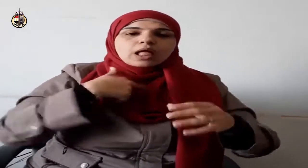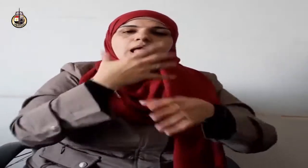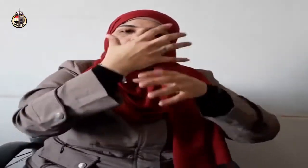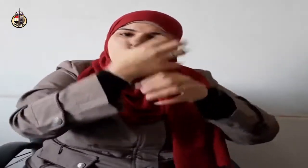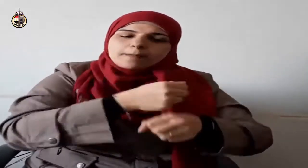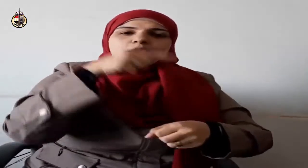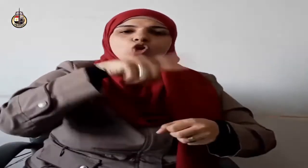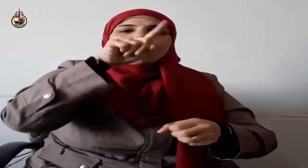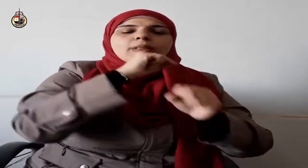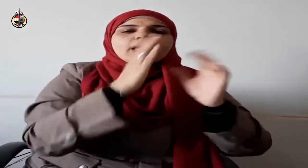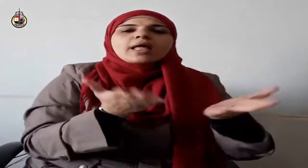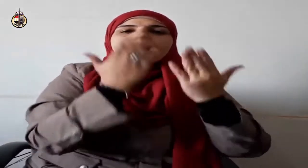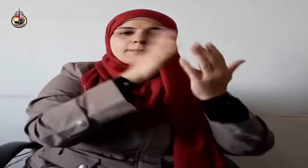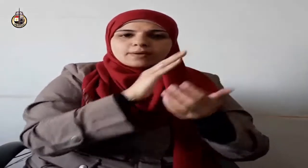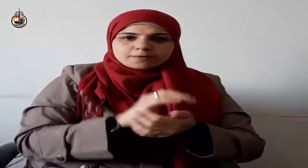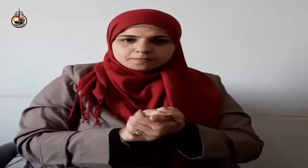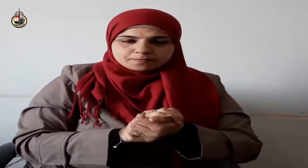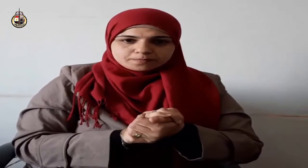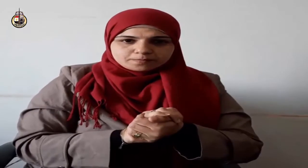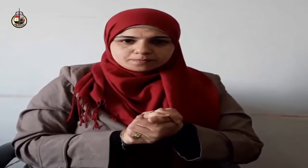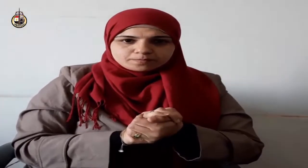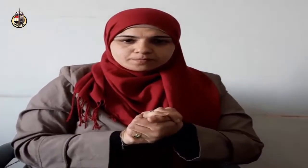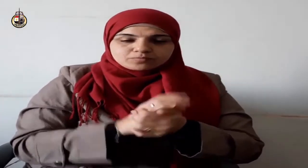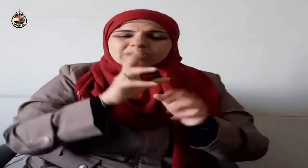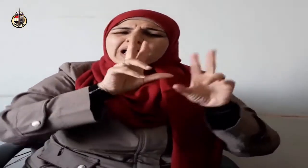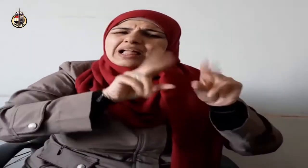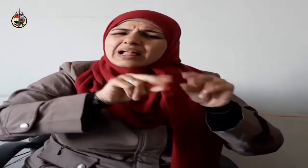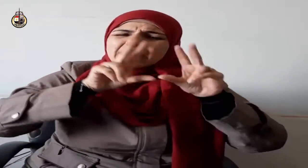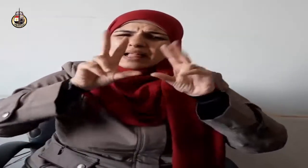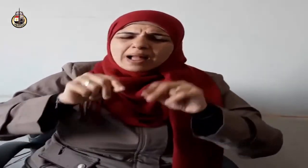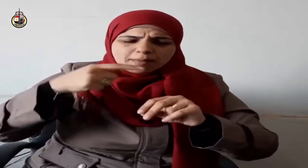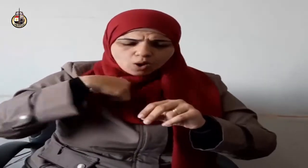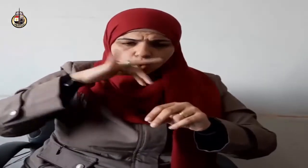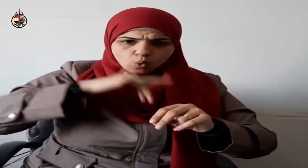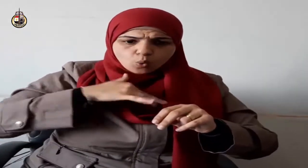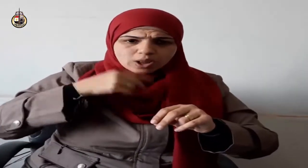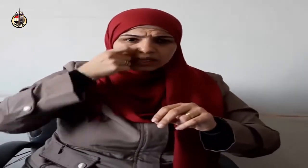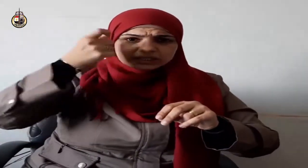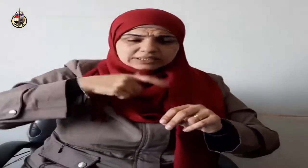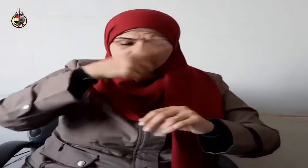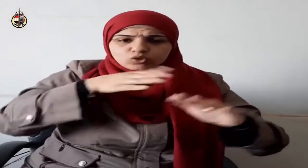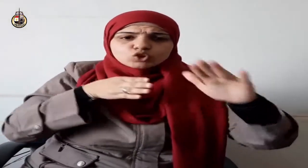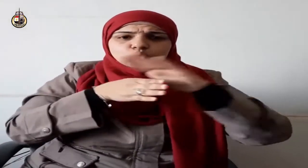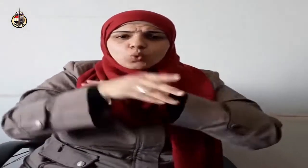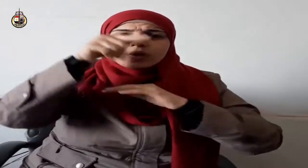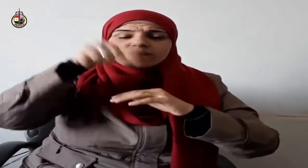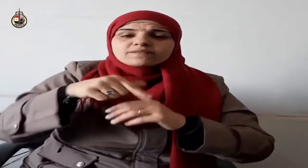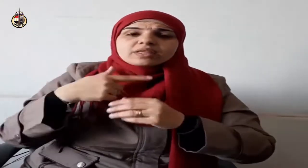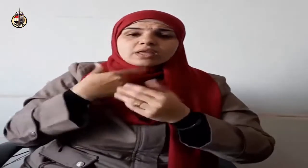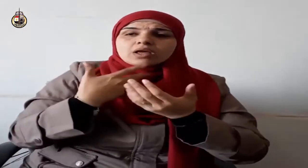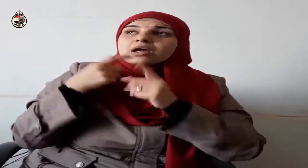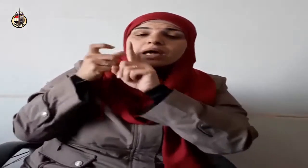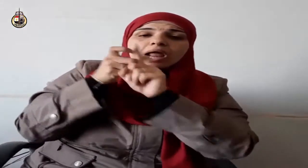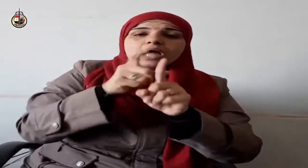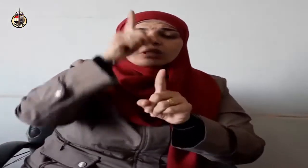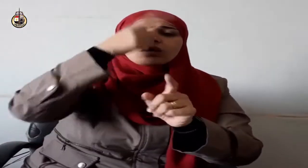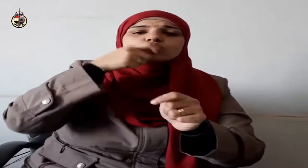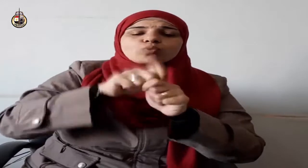رب العزة جل وعلا وعزتي لا أجمع على عبدي خوفين ولا